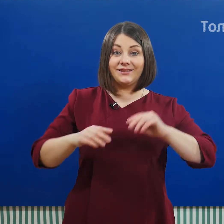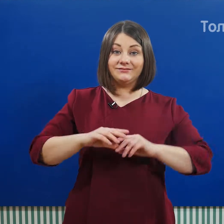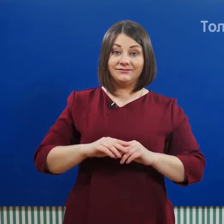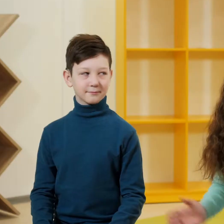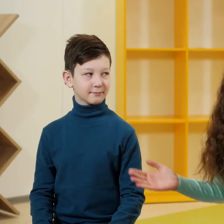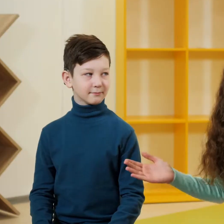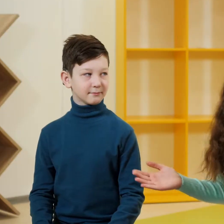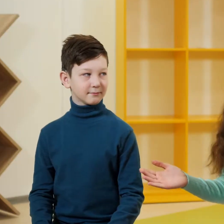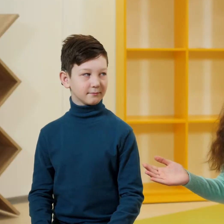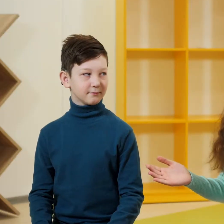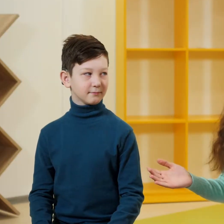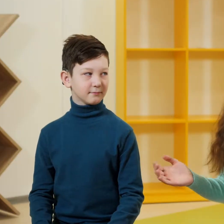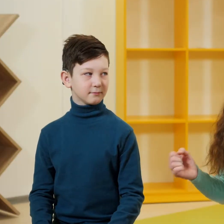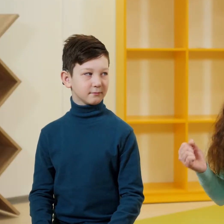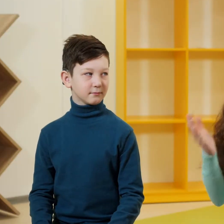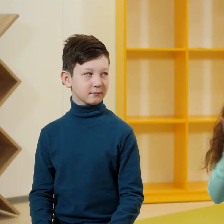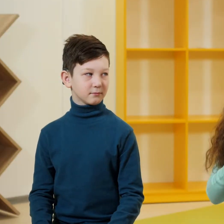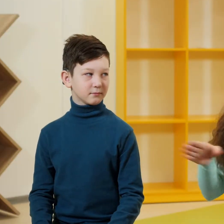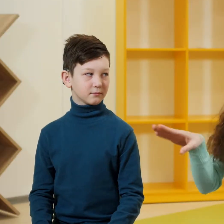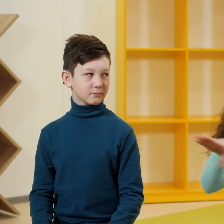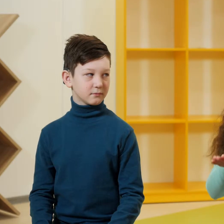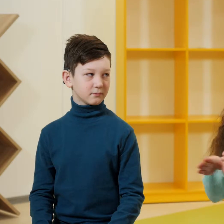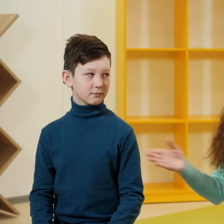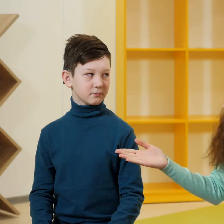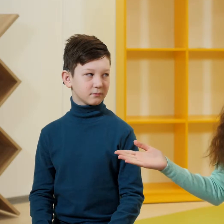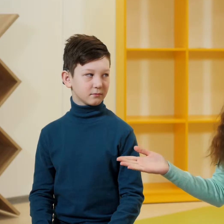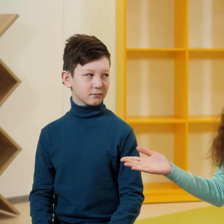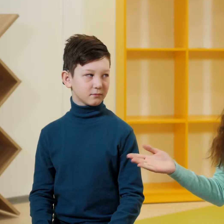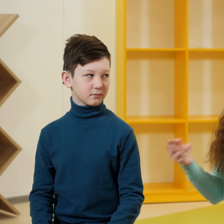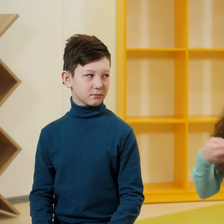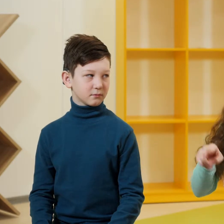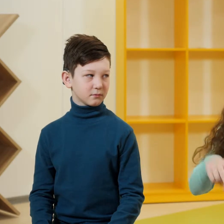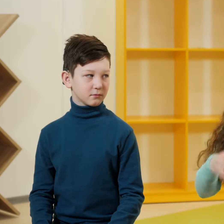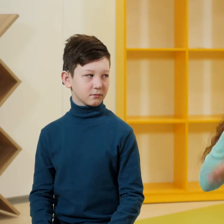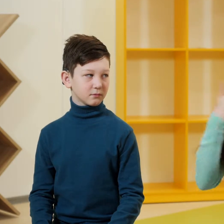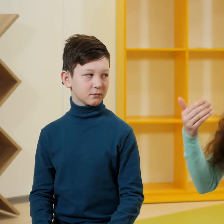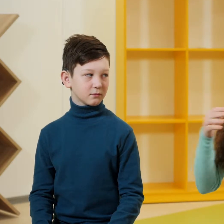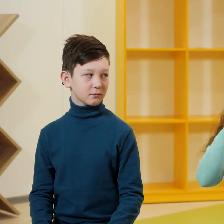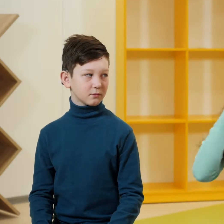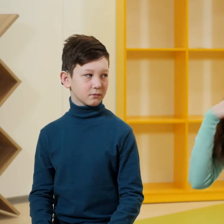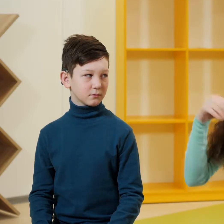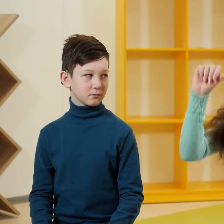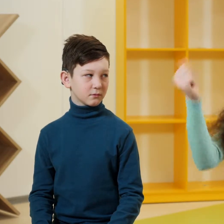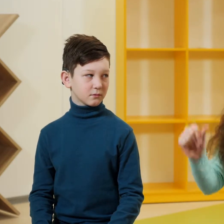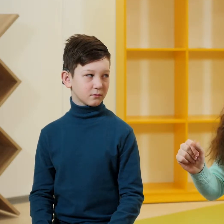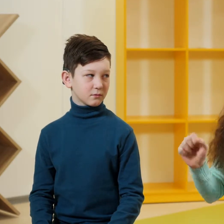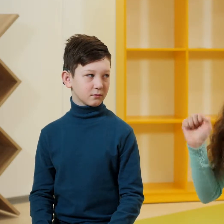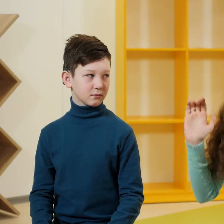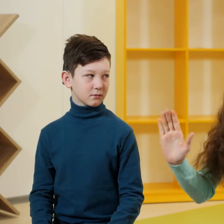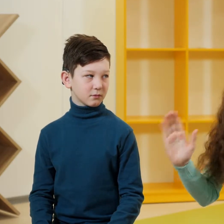Интересно, а есть такие существительные, у которых нет множественной формы, а